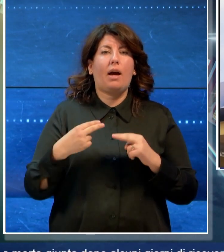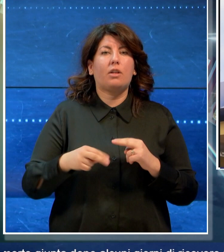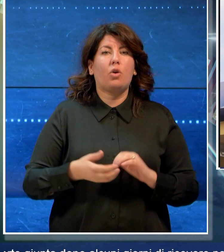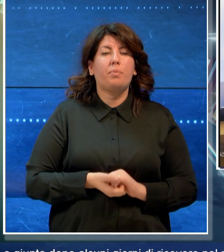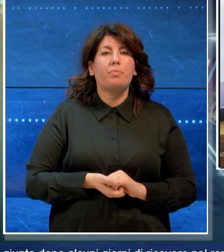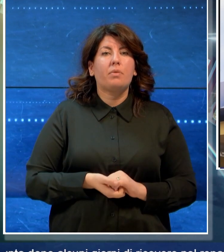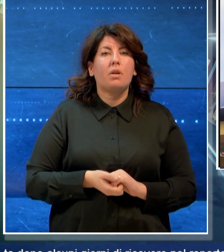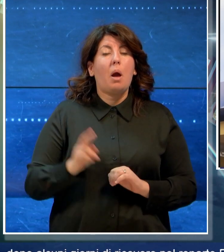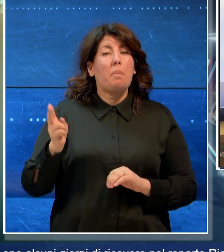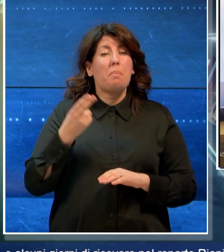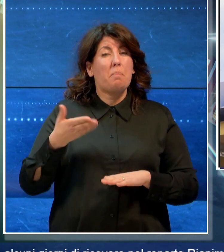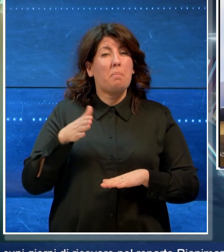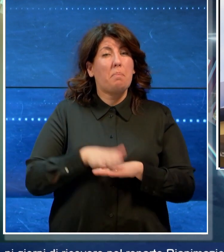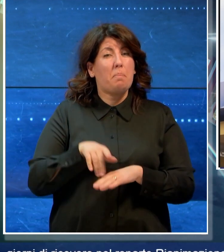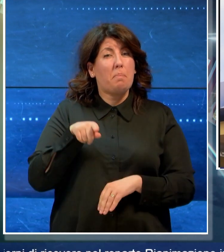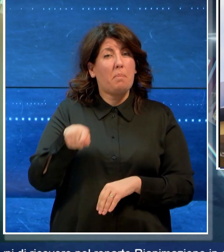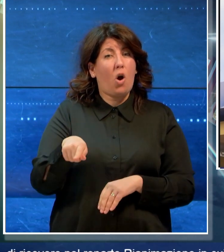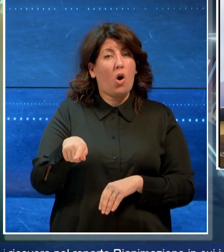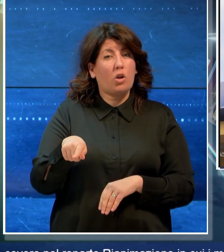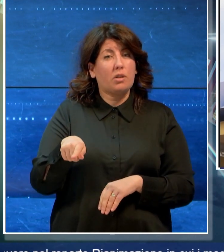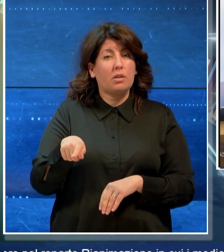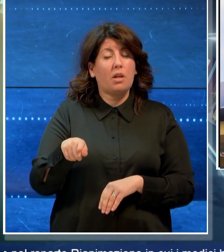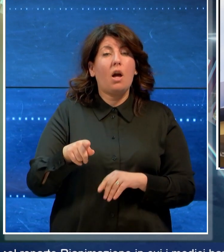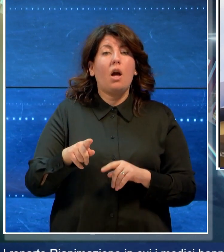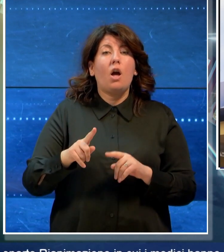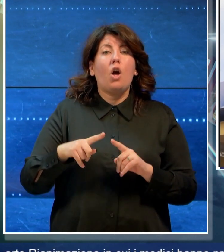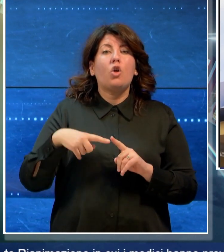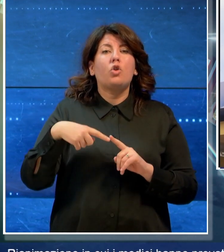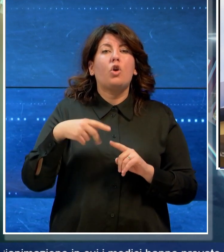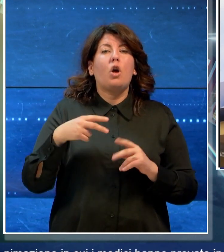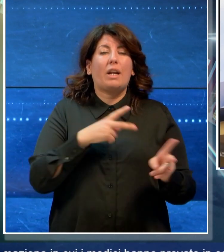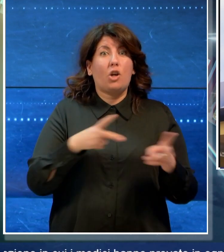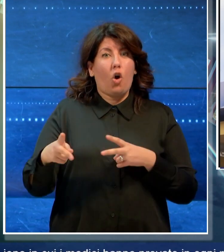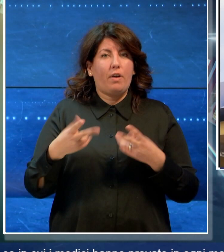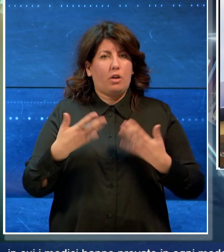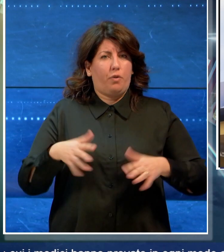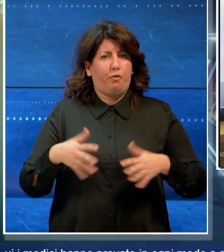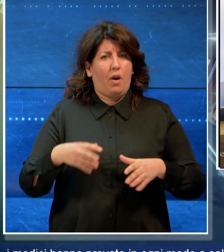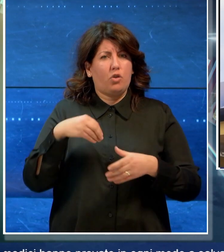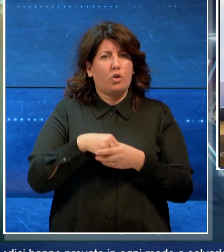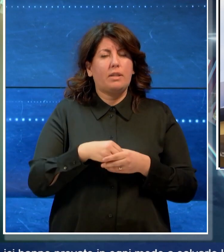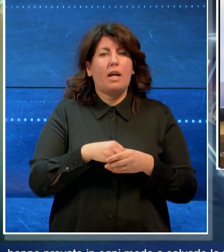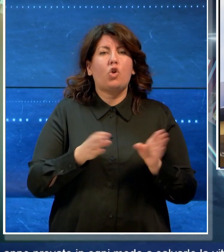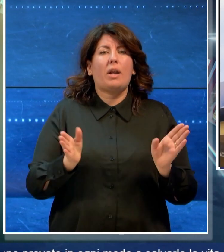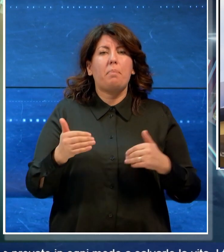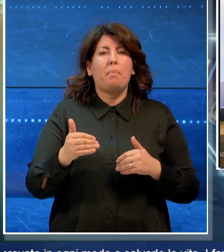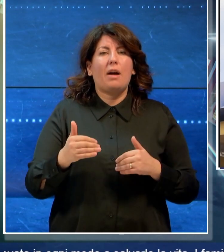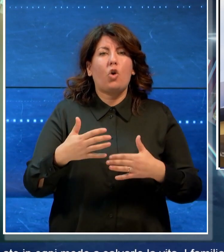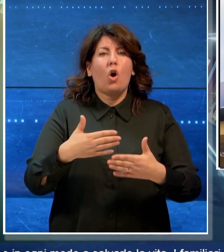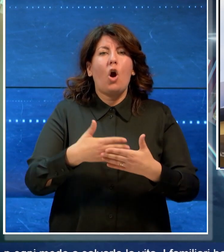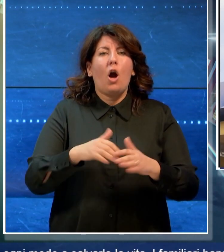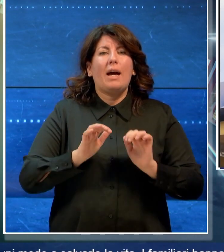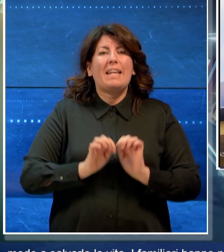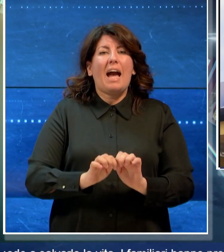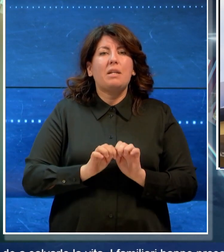Una morte giunta dopo alcuni giorni di ricovero nel reparto rianimazione,